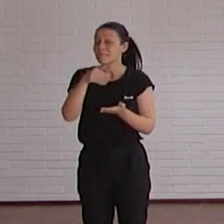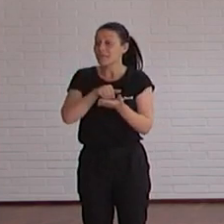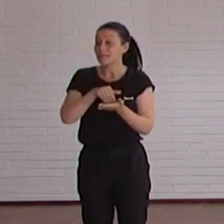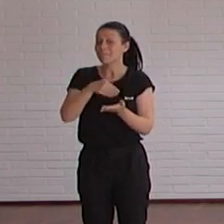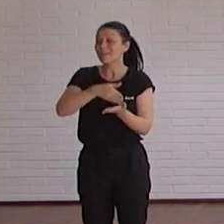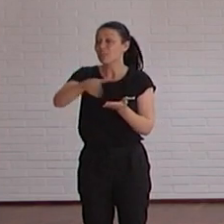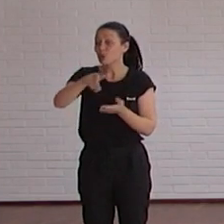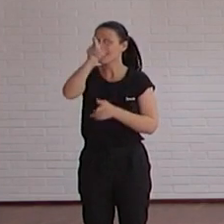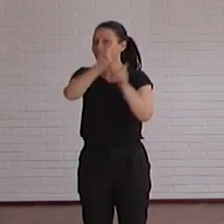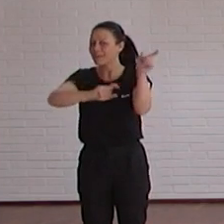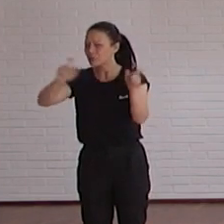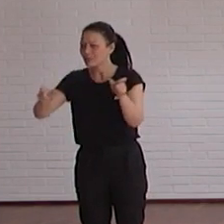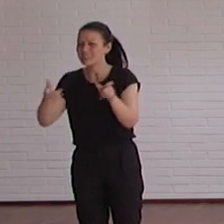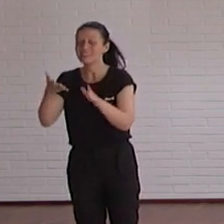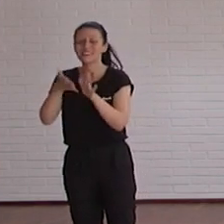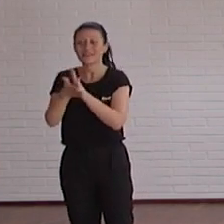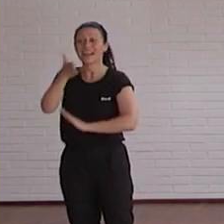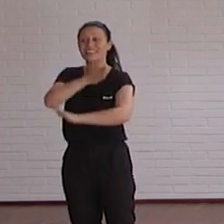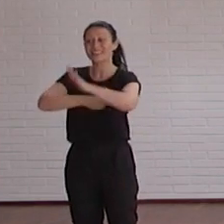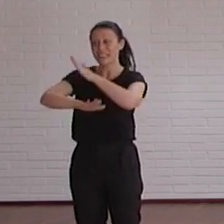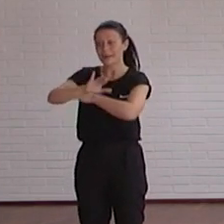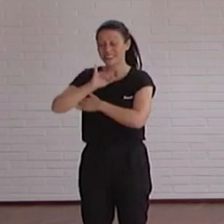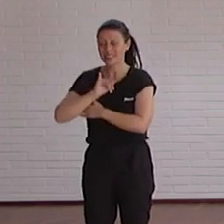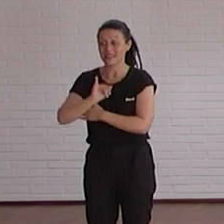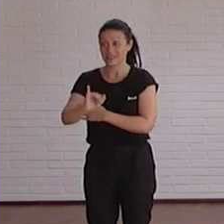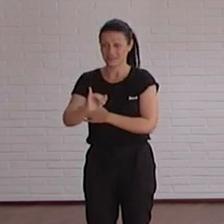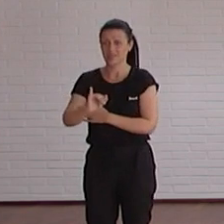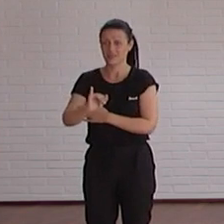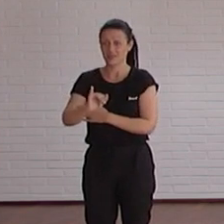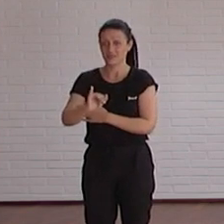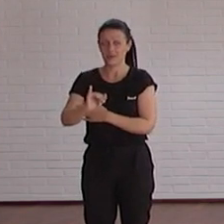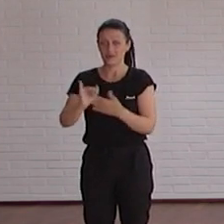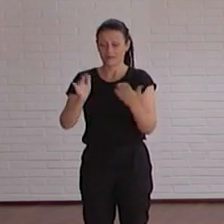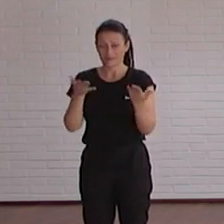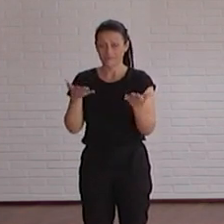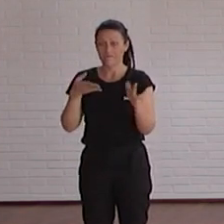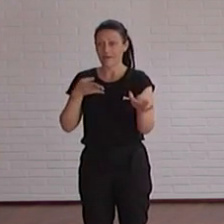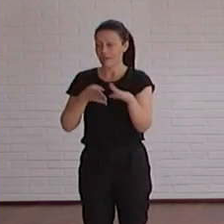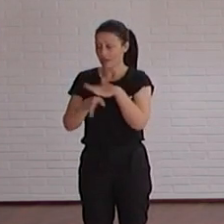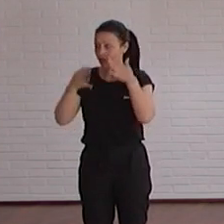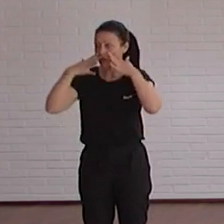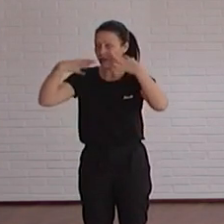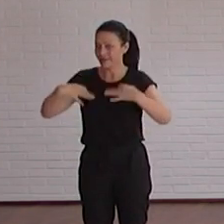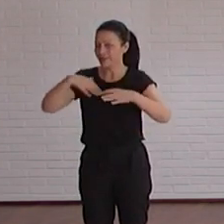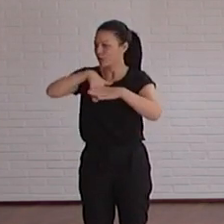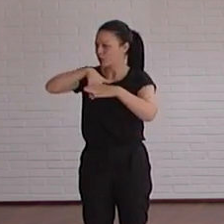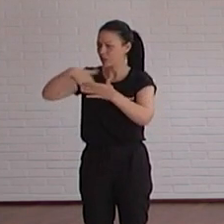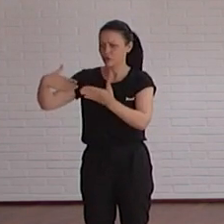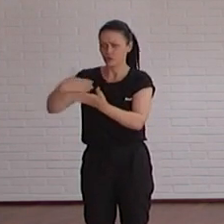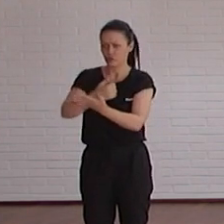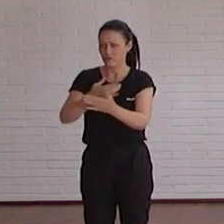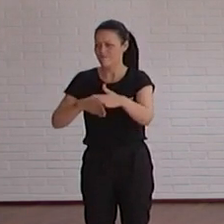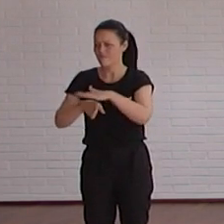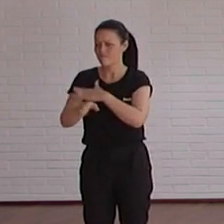personas en todo el mundo que tienen algún tipo de discapacidad o dificultad que les impide acceder a todos los contenidos si estos no